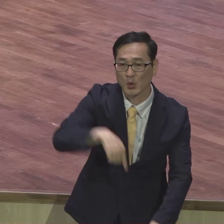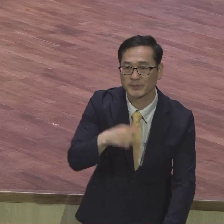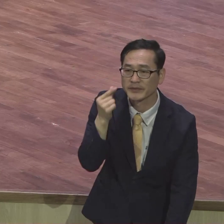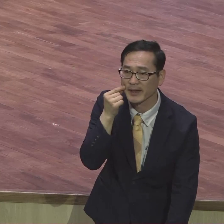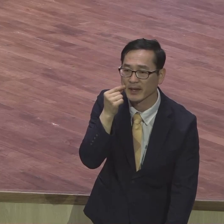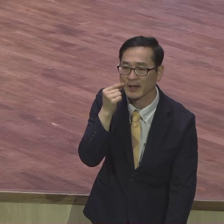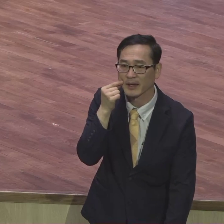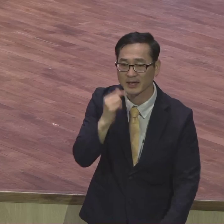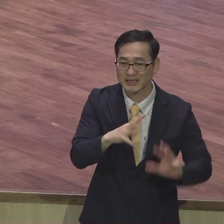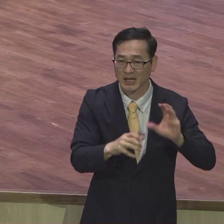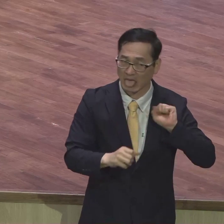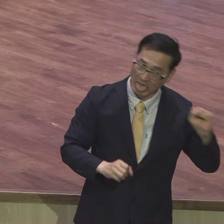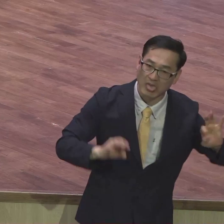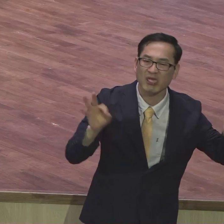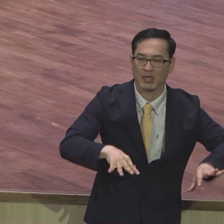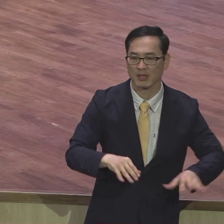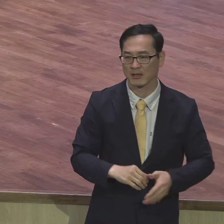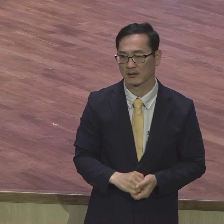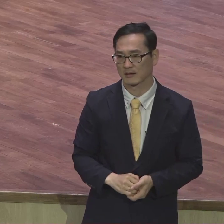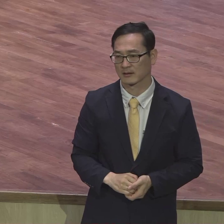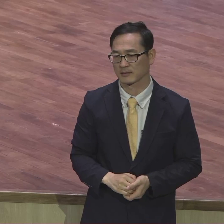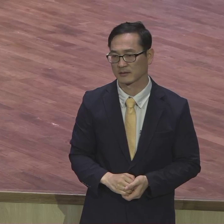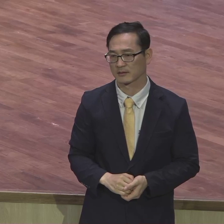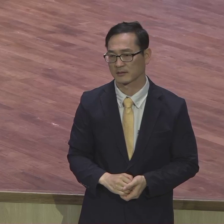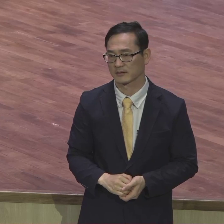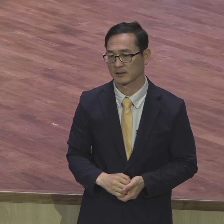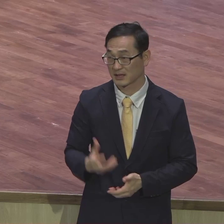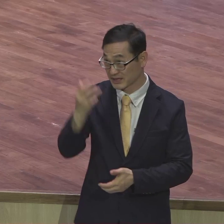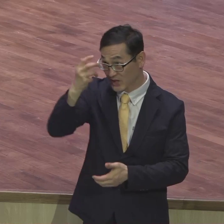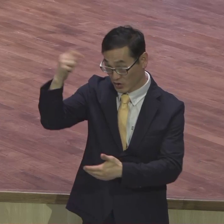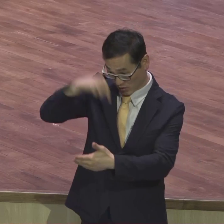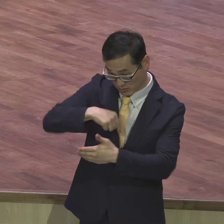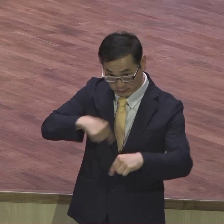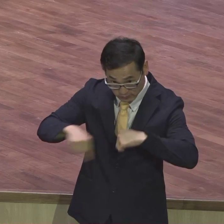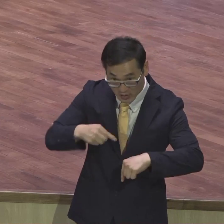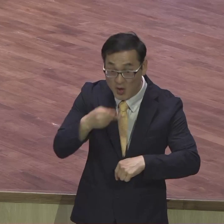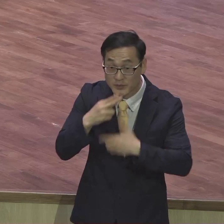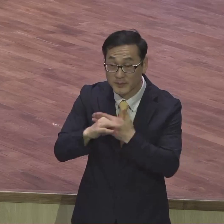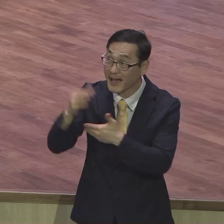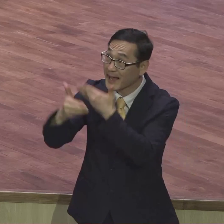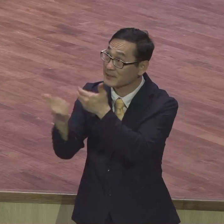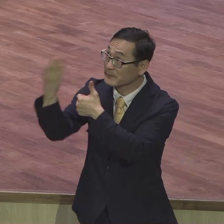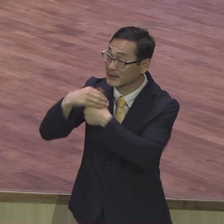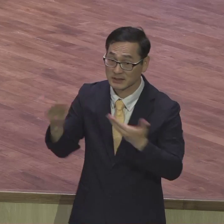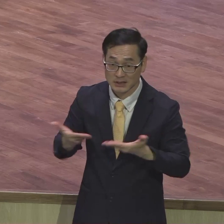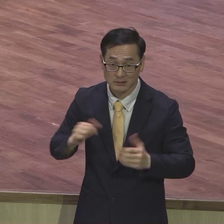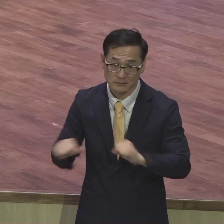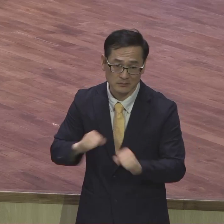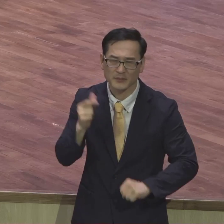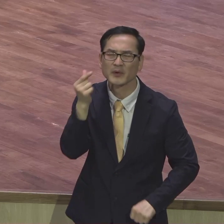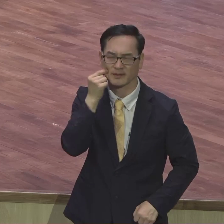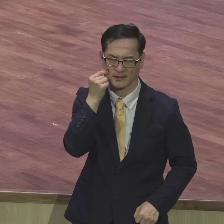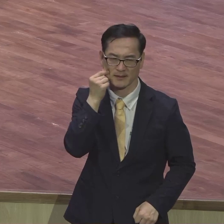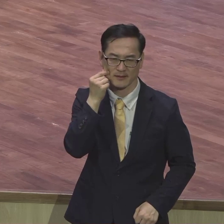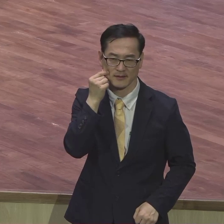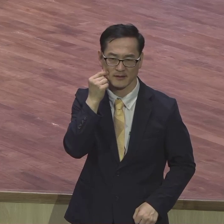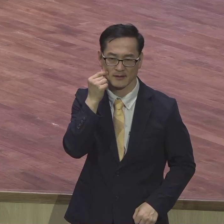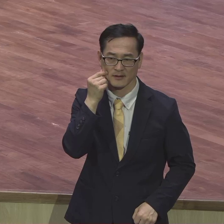아니면 하나님 맡겨둔 사명 감당 못해요. 내가 하는 것이 아니라니까요. 성령이 하게 하신다.